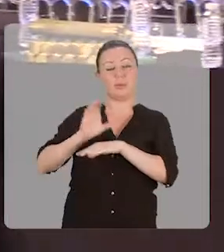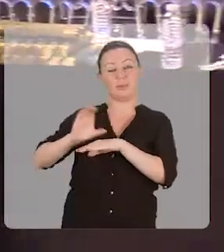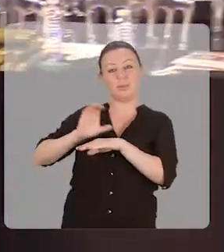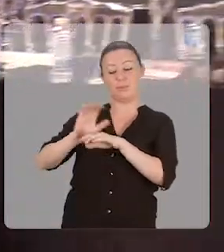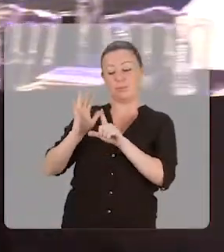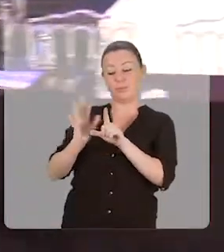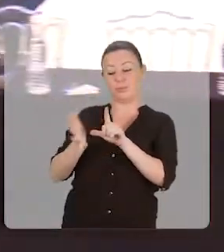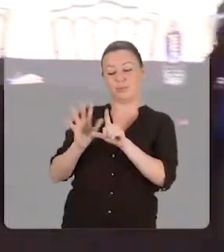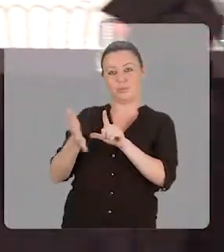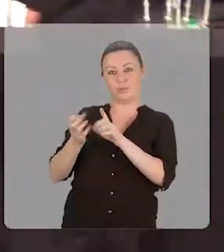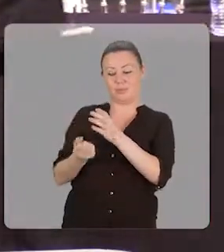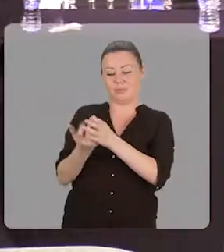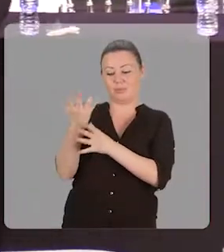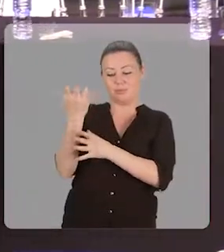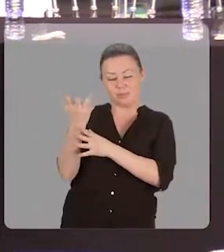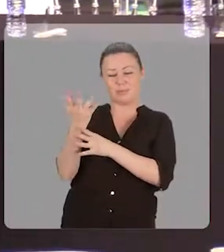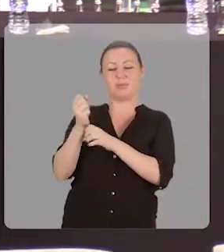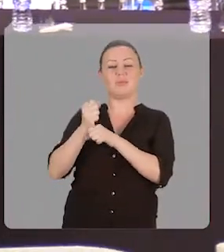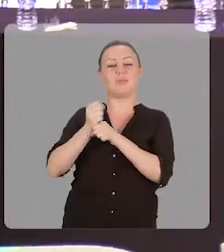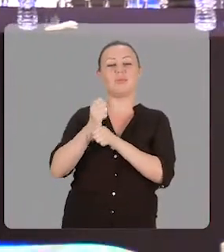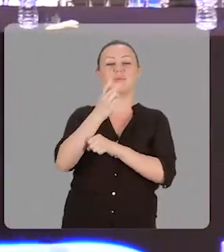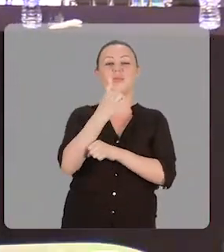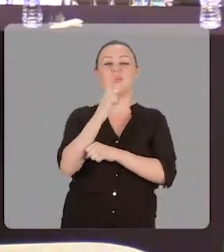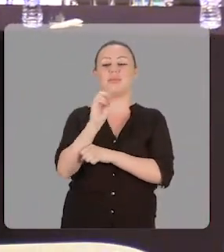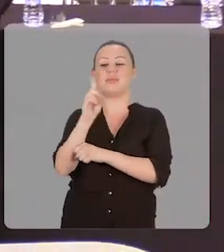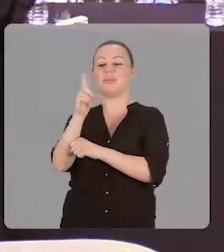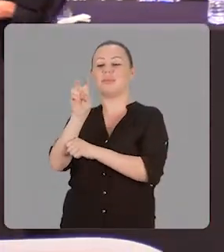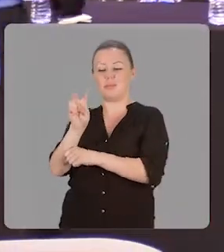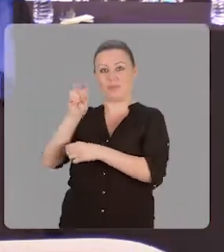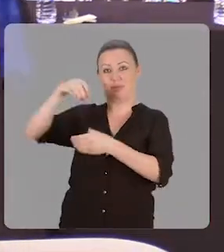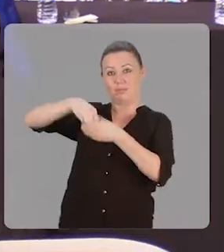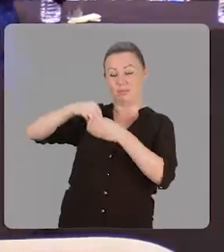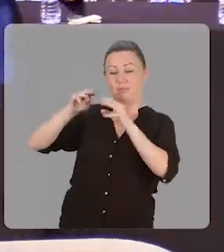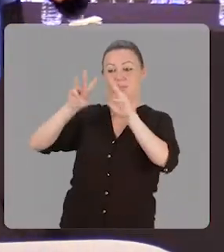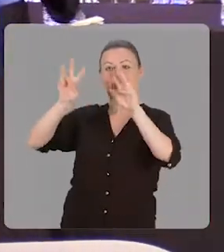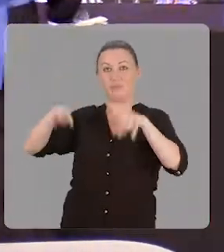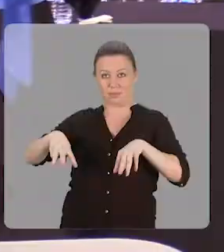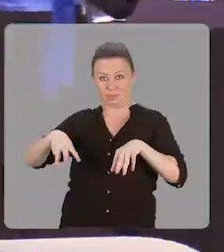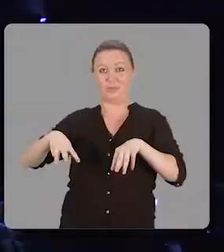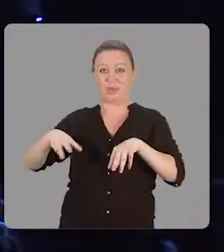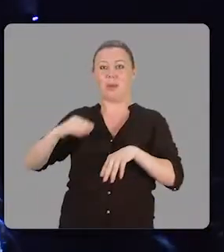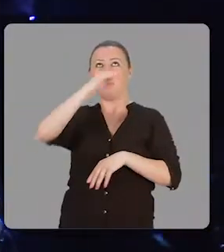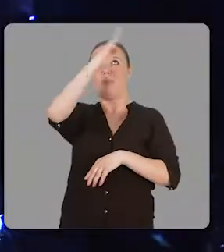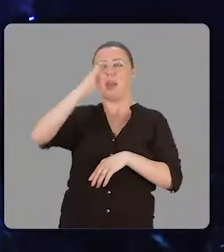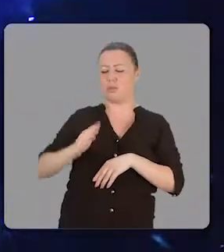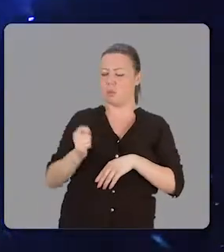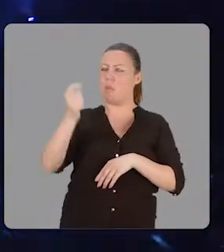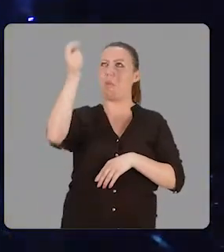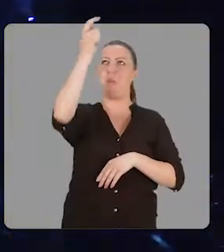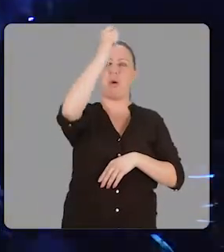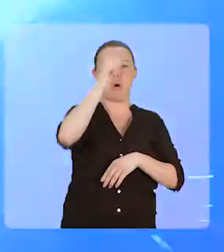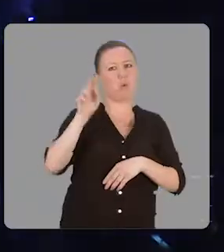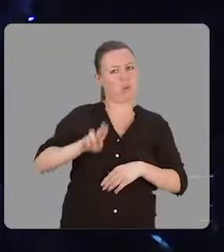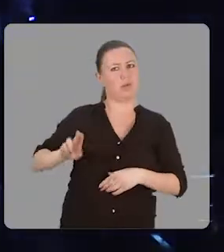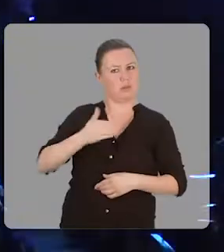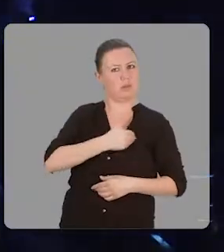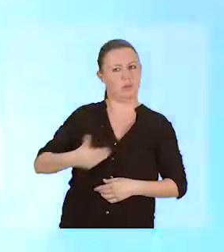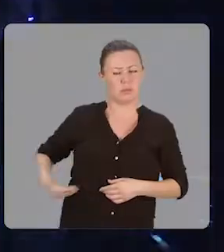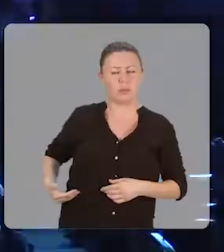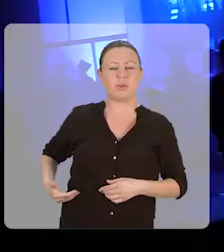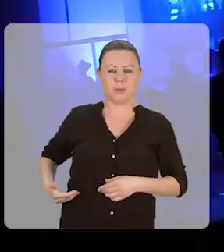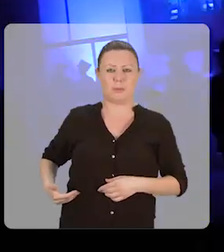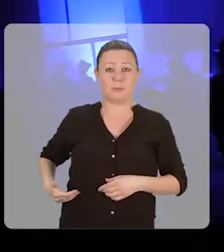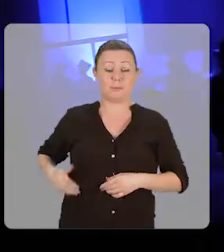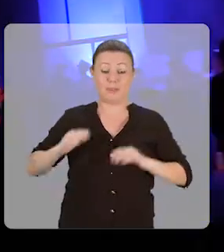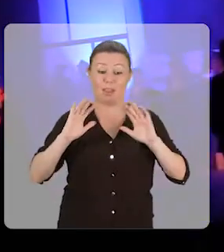O curso de Letras Libras foi criado em 2015 na UFPR e é um dos poucos no Brasil ofertado em universidade pública.